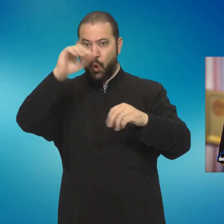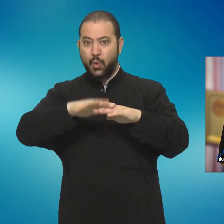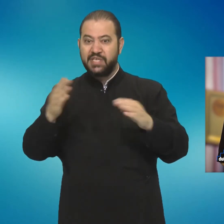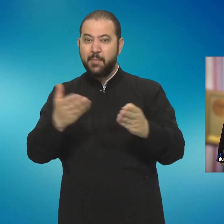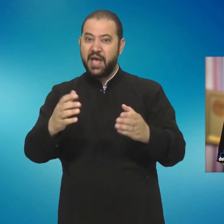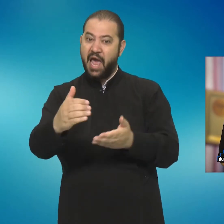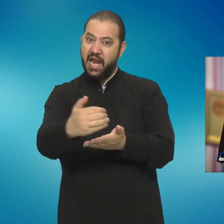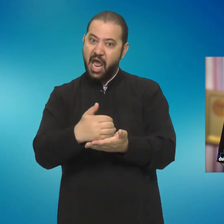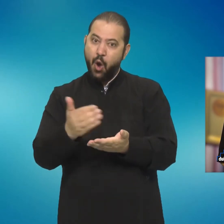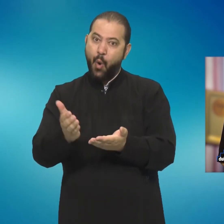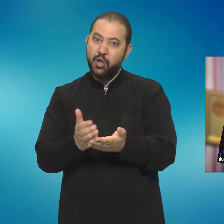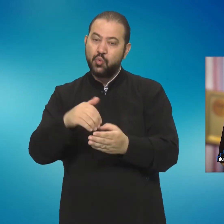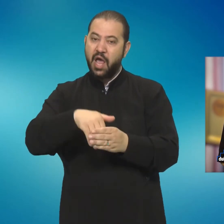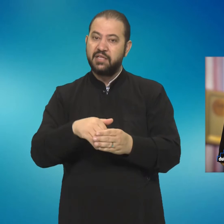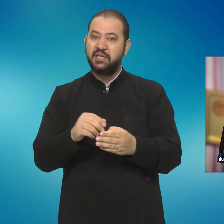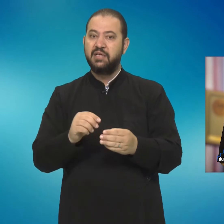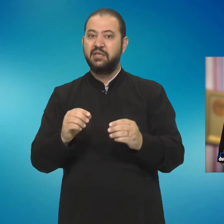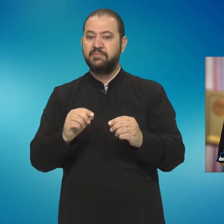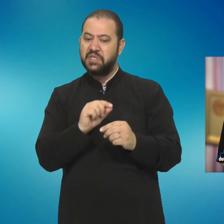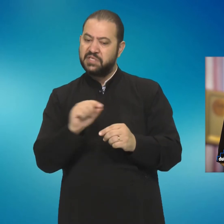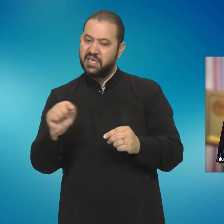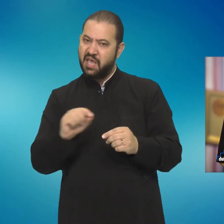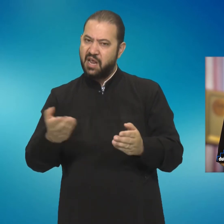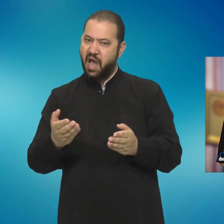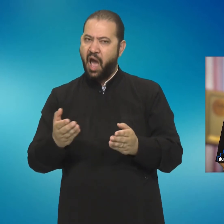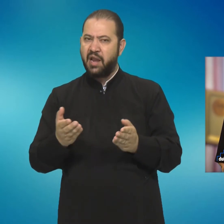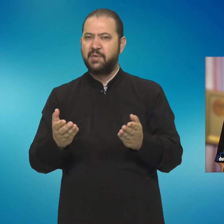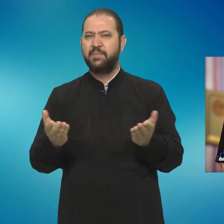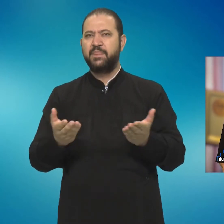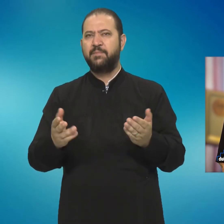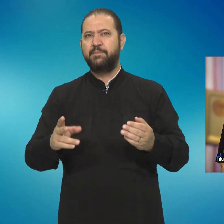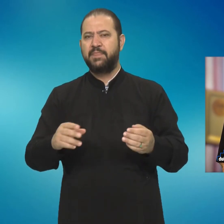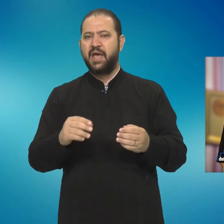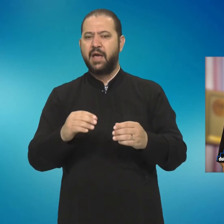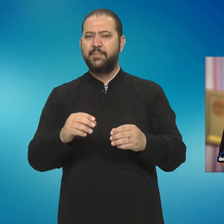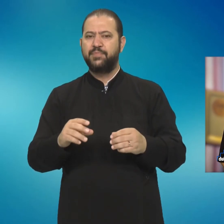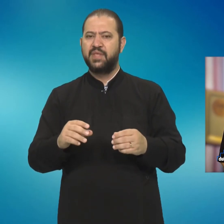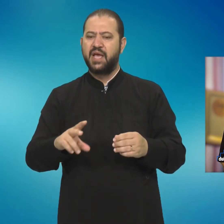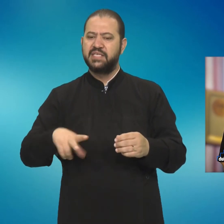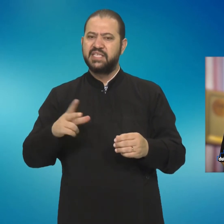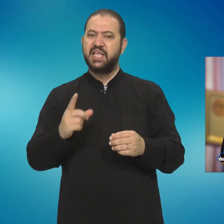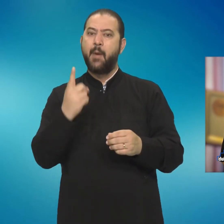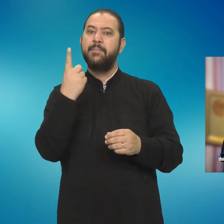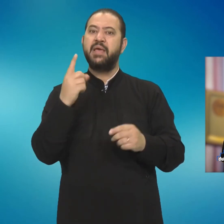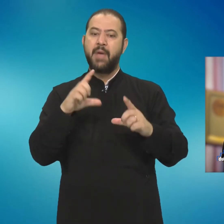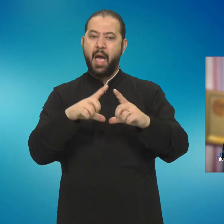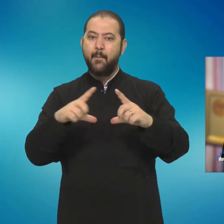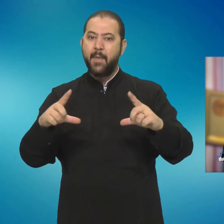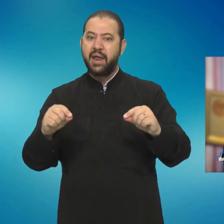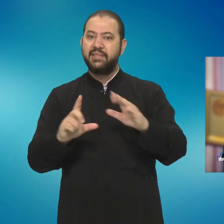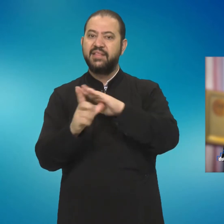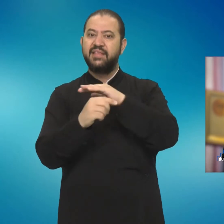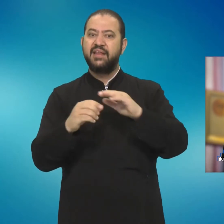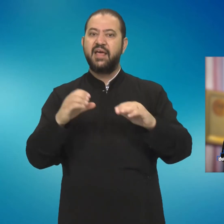le-au adunat în ziceri care compun prima parte, aproximativ jumătate, prima parte